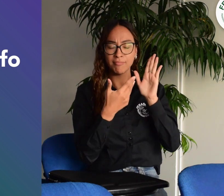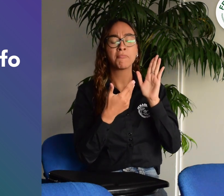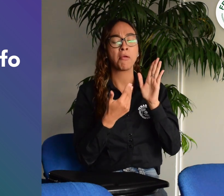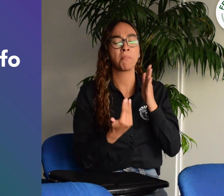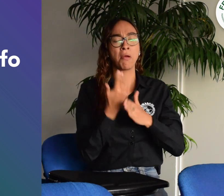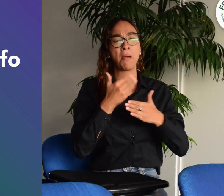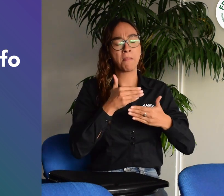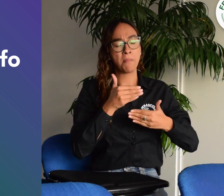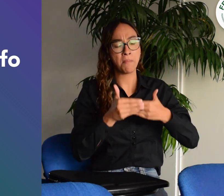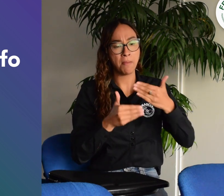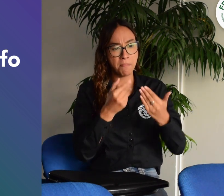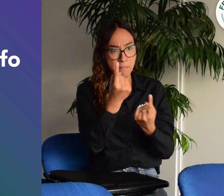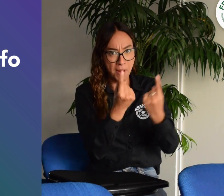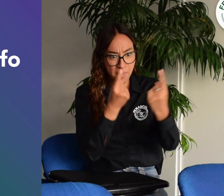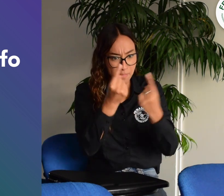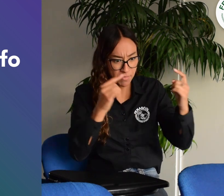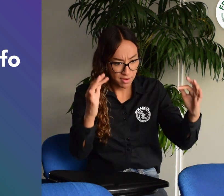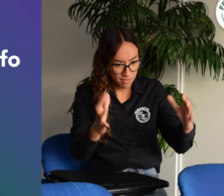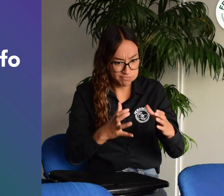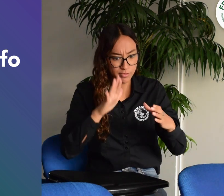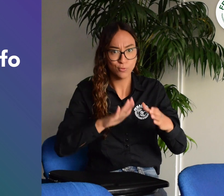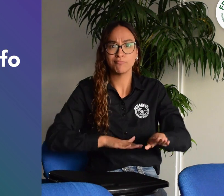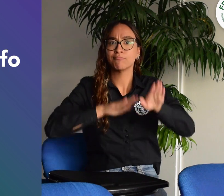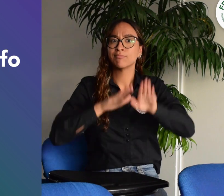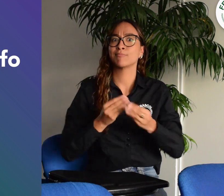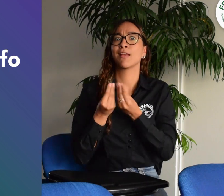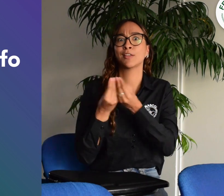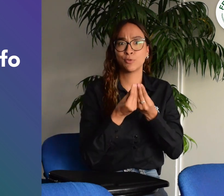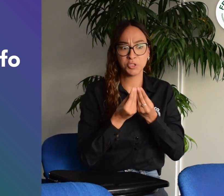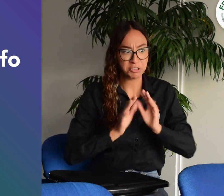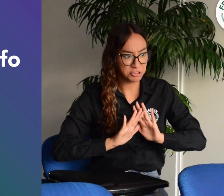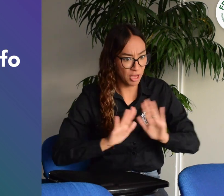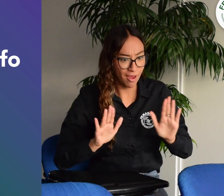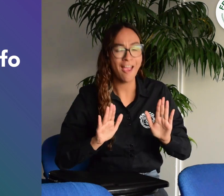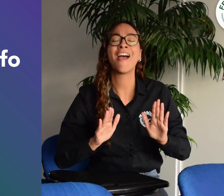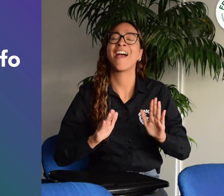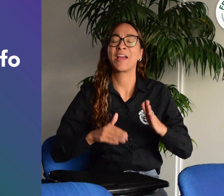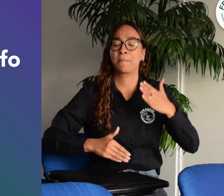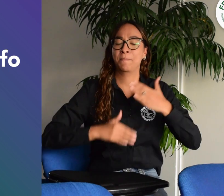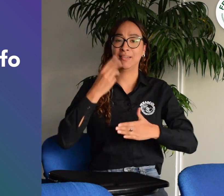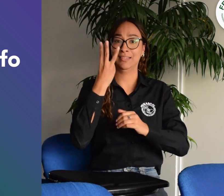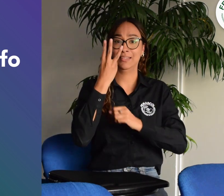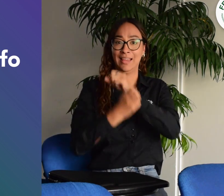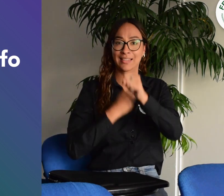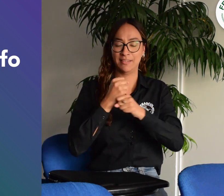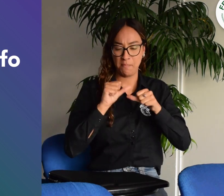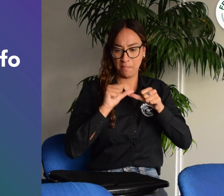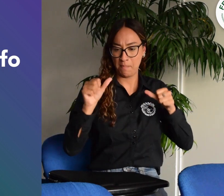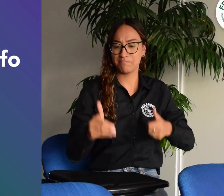Dicta que el Consejo Nacional de Planeación Lingüística de la Lengua de Señas Colombiana, a partir de su conformación, tiene